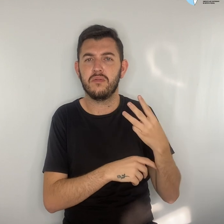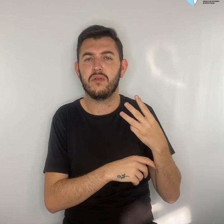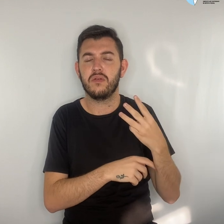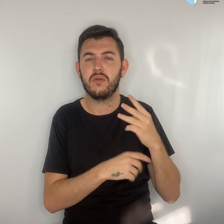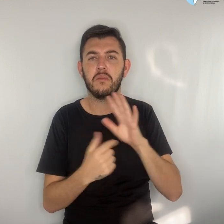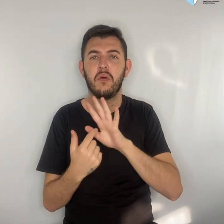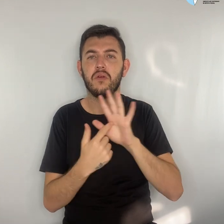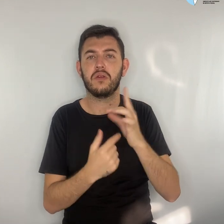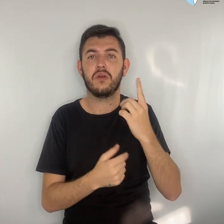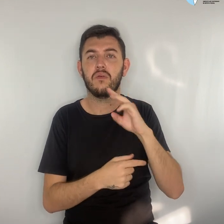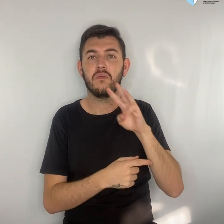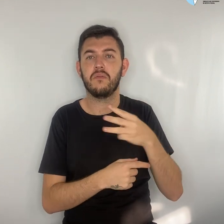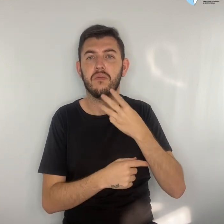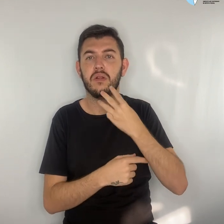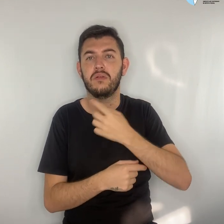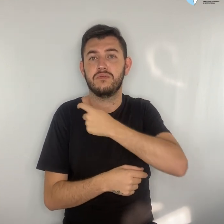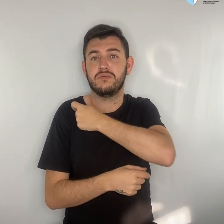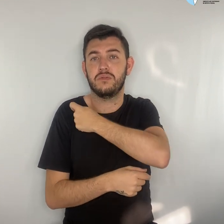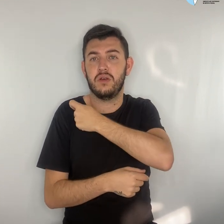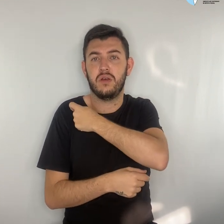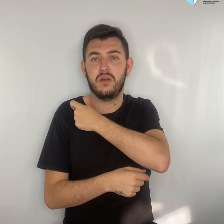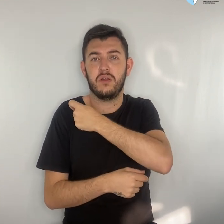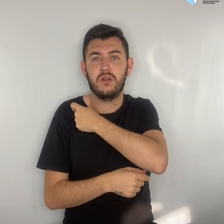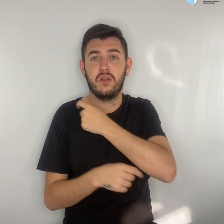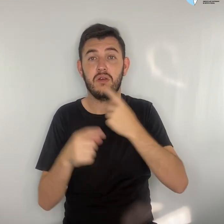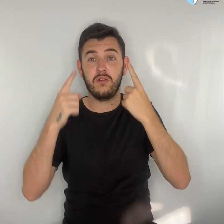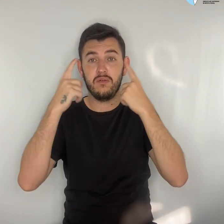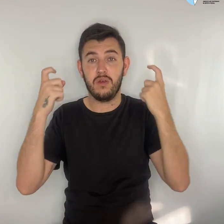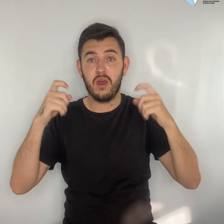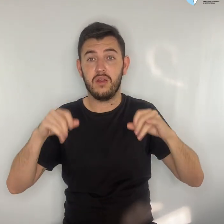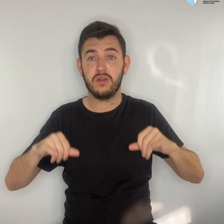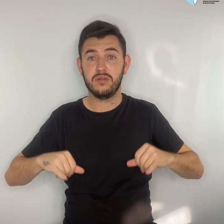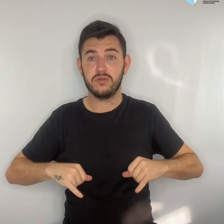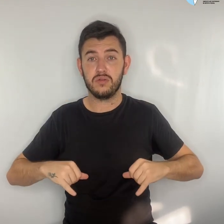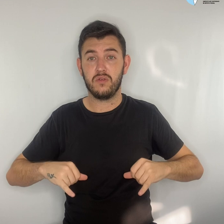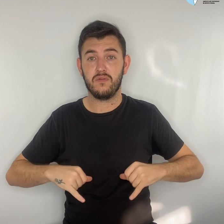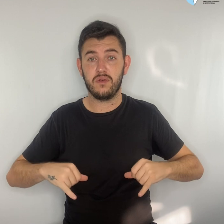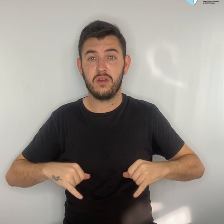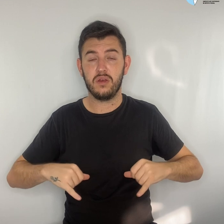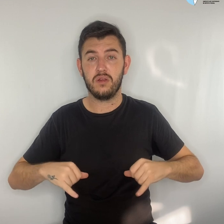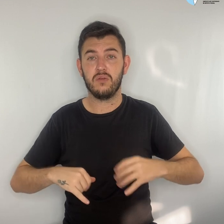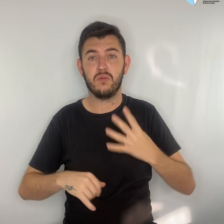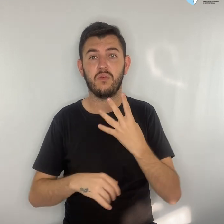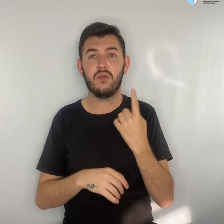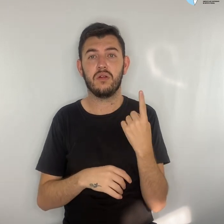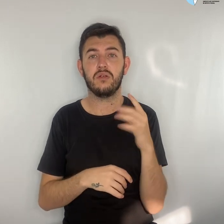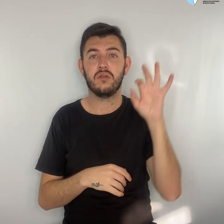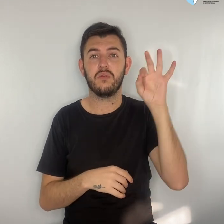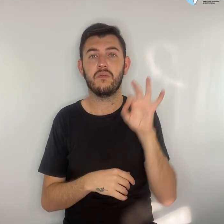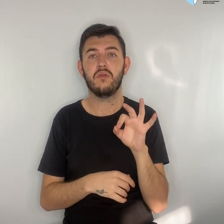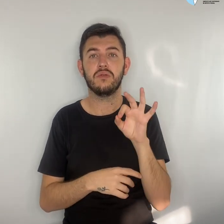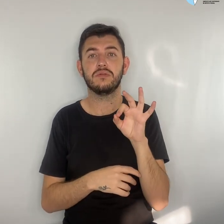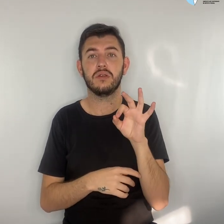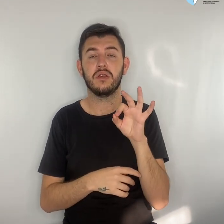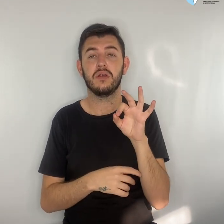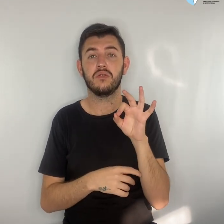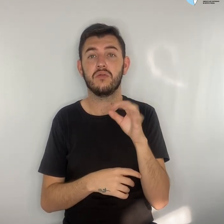sofreram algum tipo de violência. 41% dos estudantes e 24